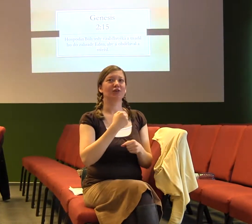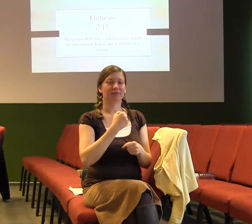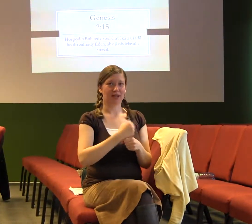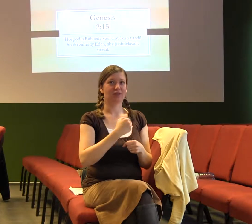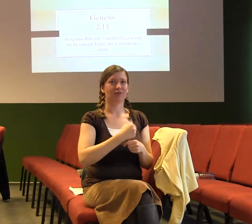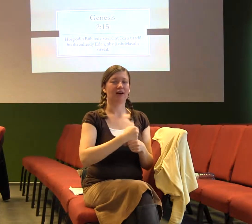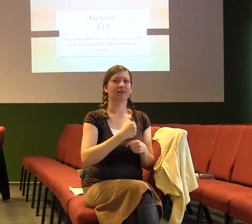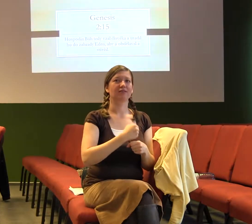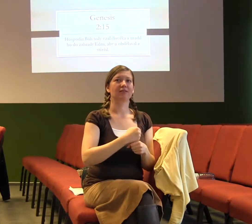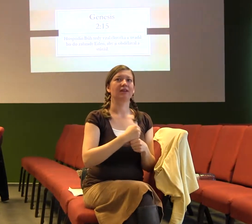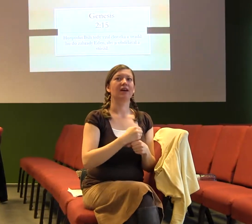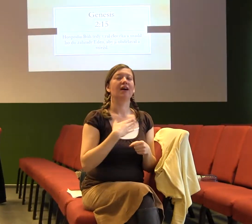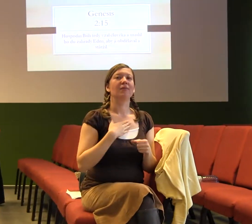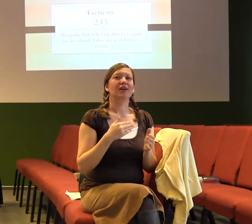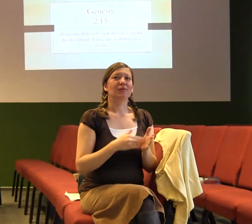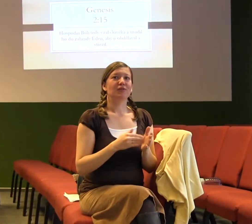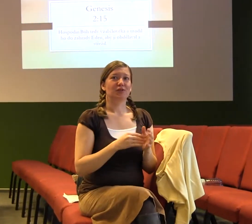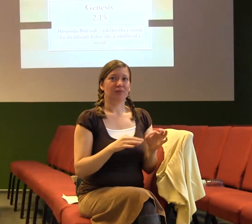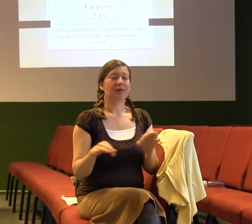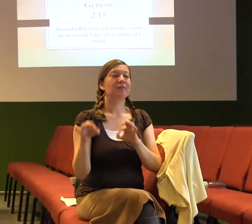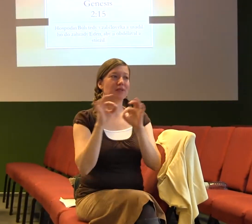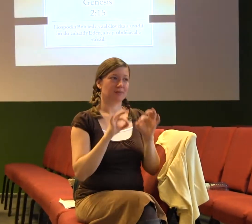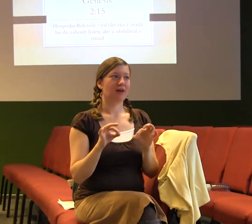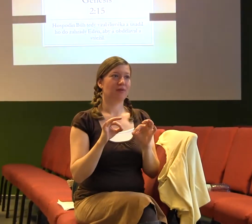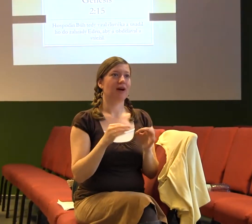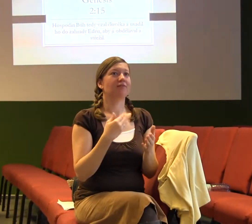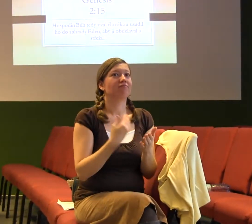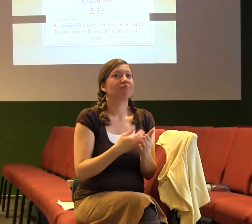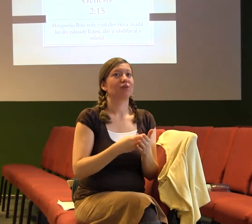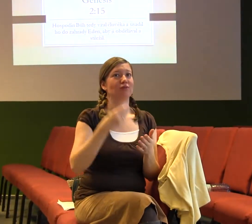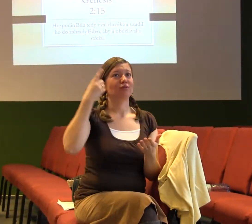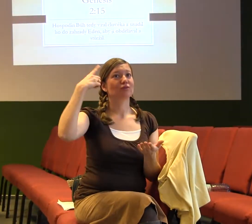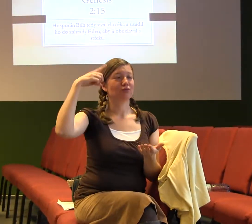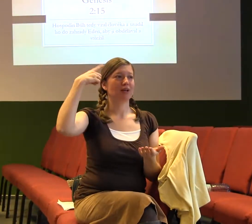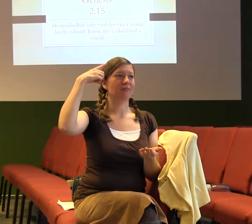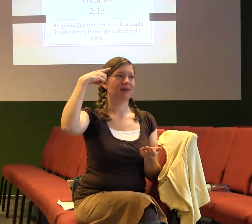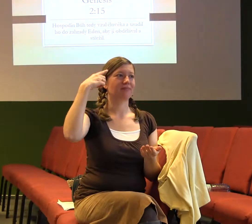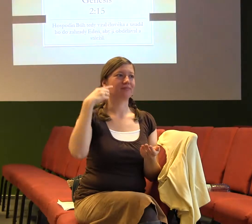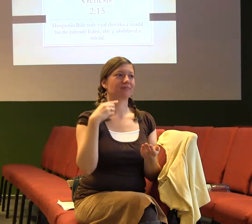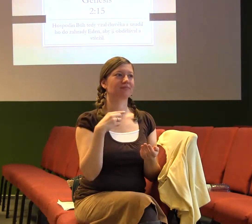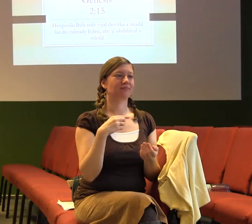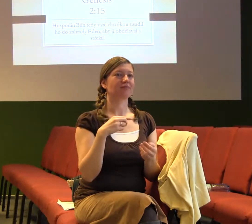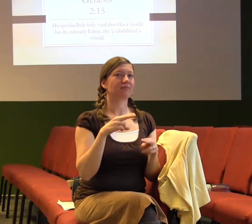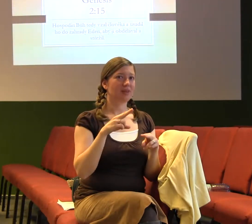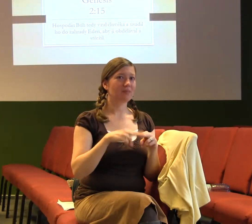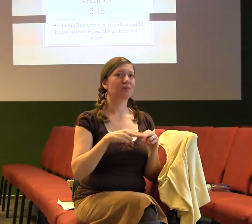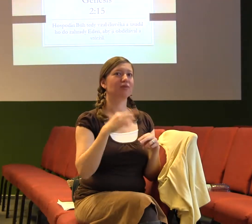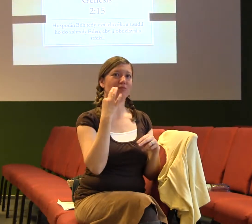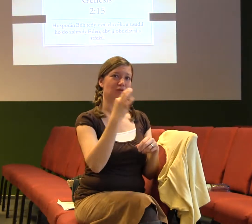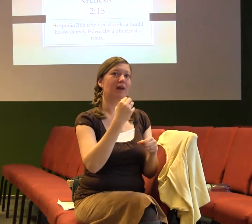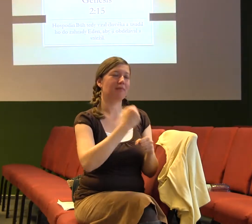toho, aby jsme se na to nějak připravovali před výkonom toho povolání a proto chodíme do školy. Takže to jenom tak, jako na vysvětluňu, že